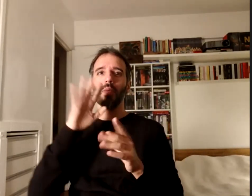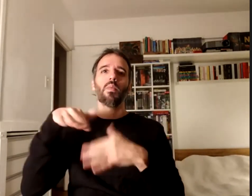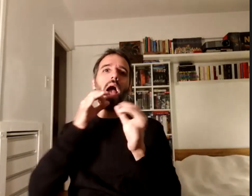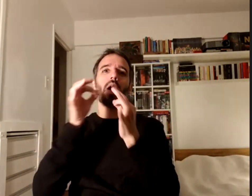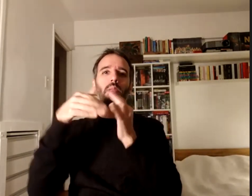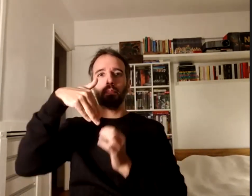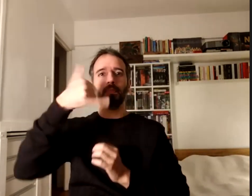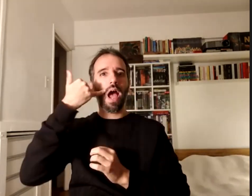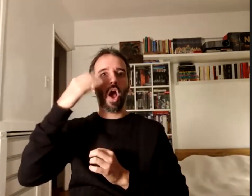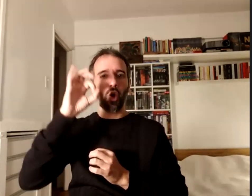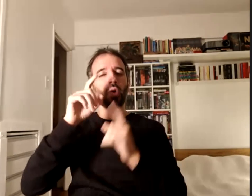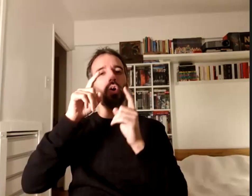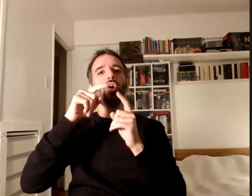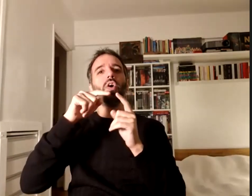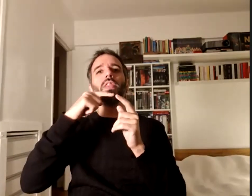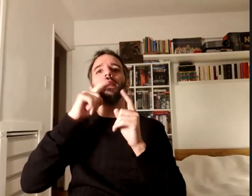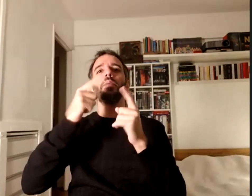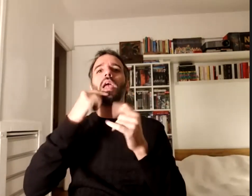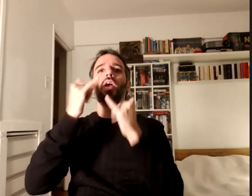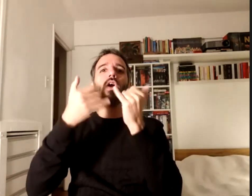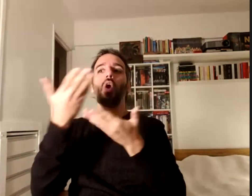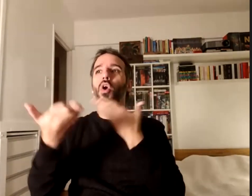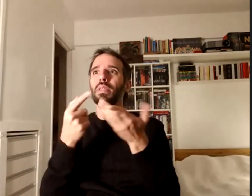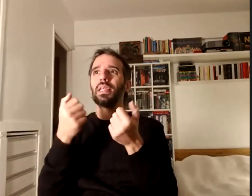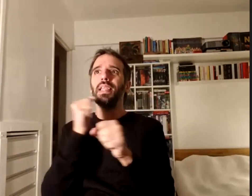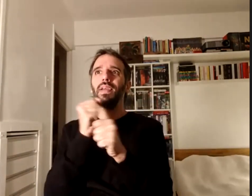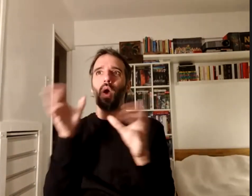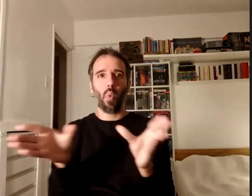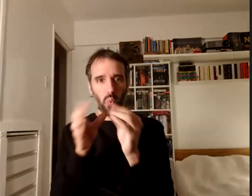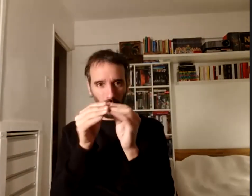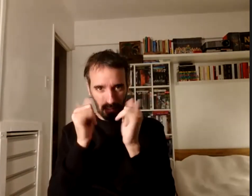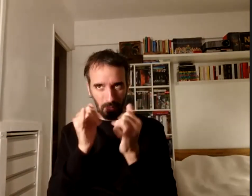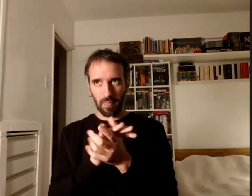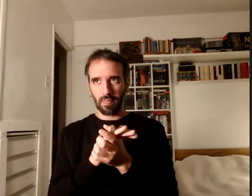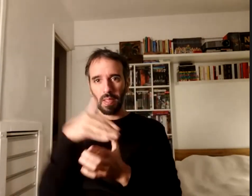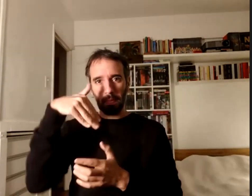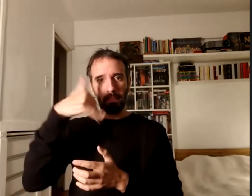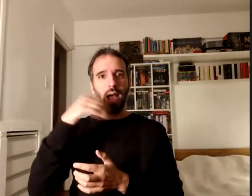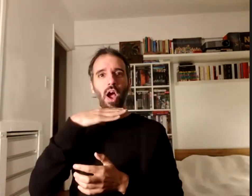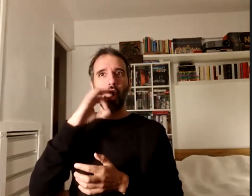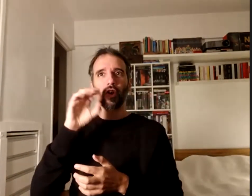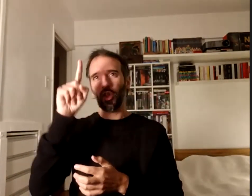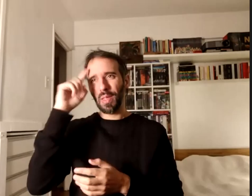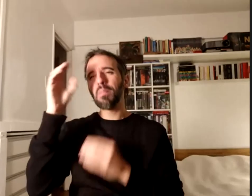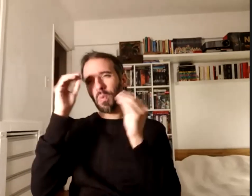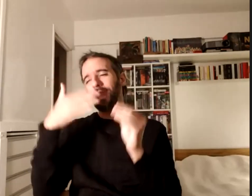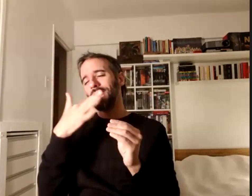comparta lo que estuvieron trabajando juntas así que no te preocupes que estuviste aquí y pudimos